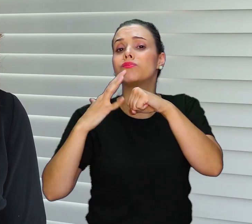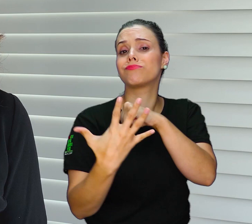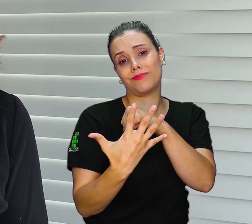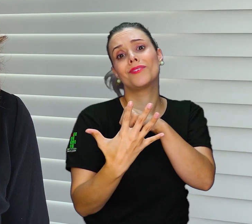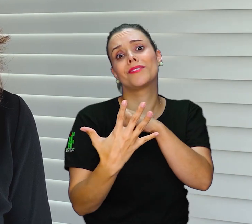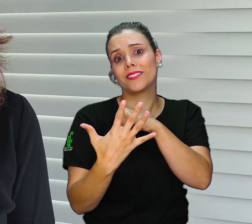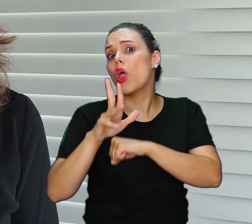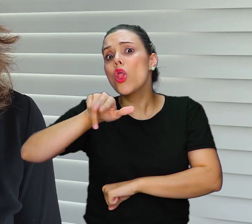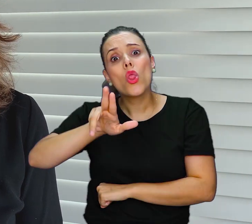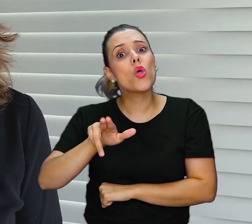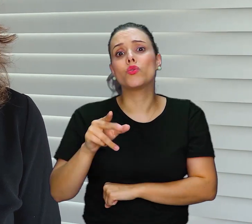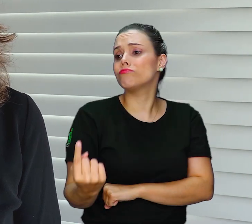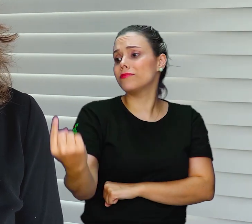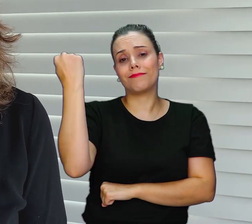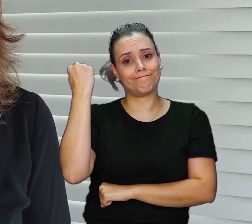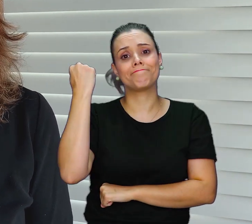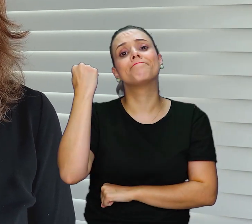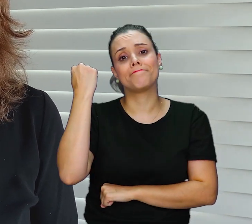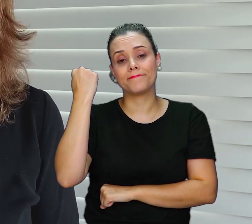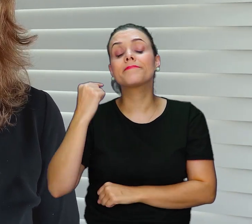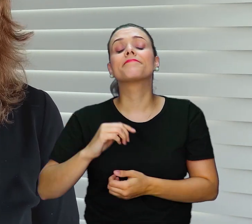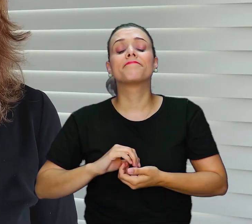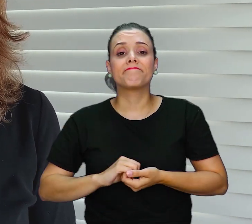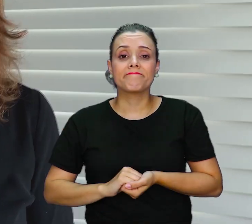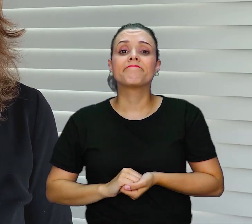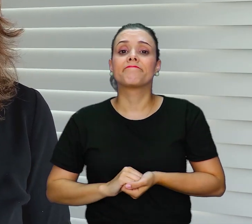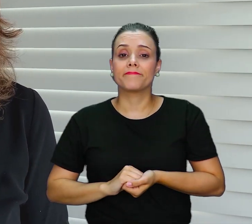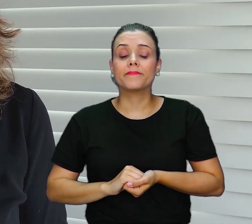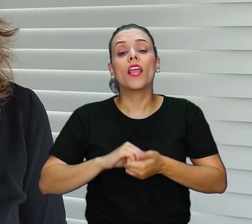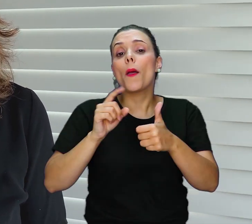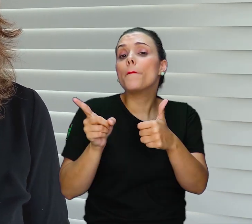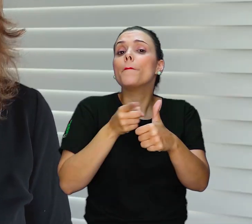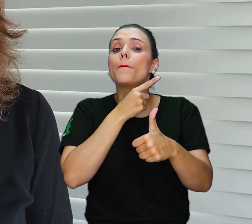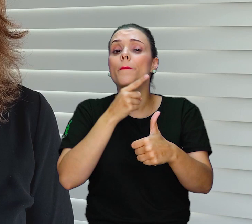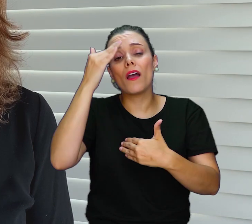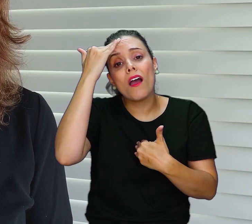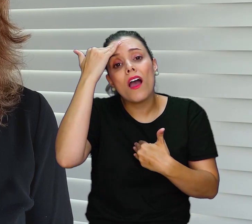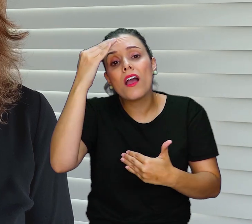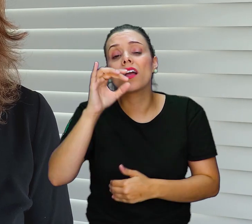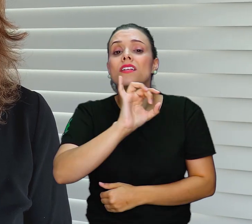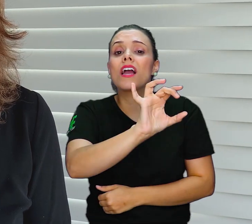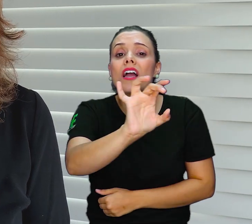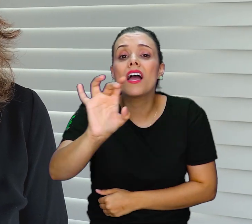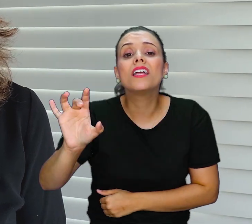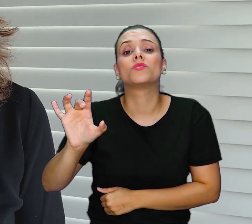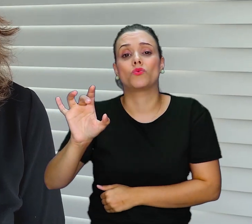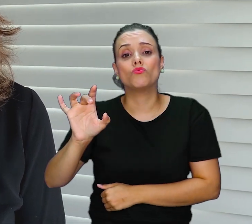uma crise sem precedentes. Agradeço em primeiro lugar a todos que estão buscando se manter conectados, que estão